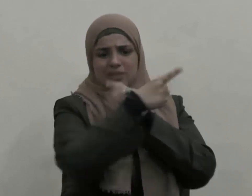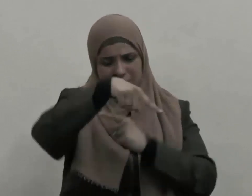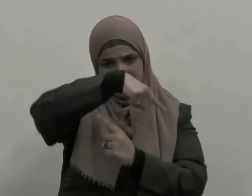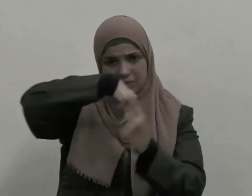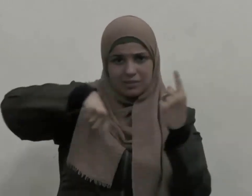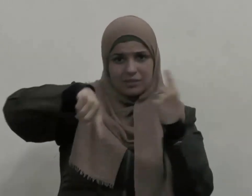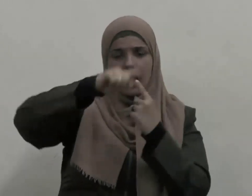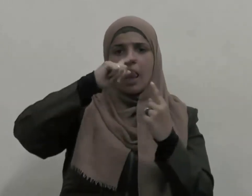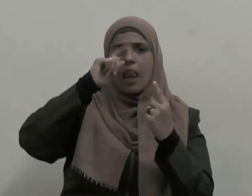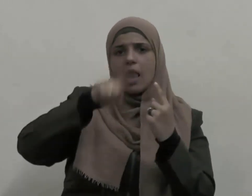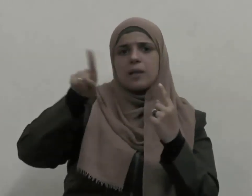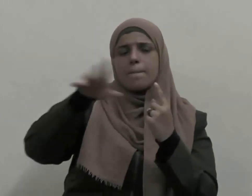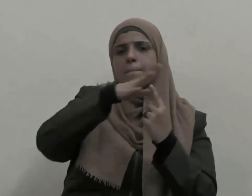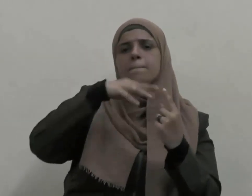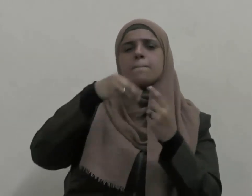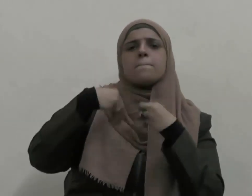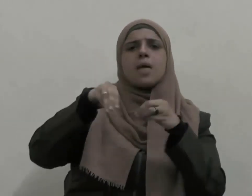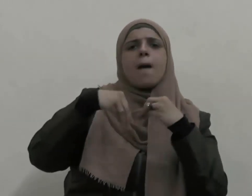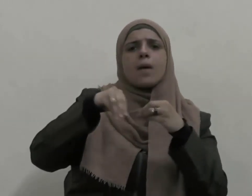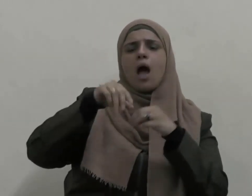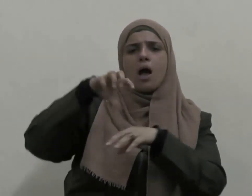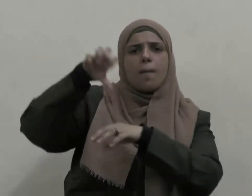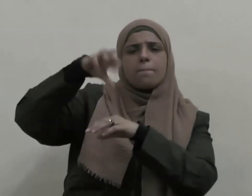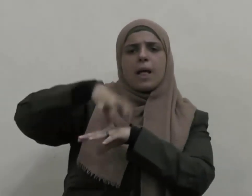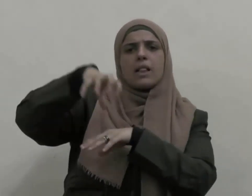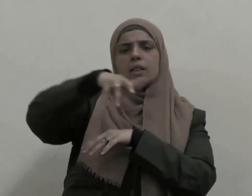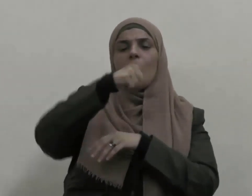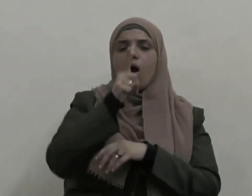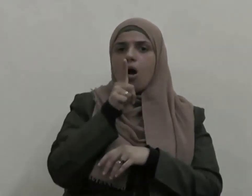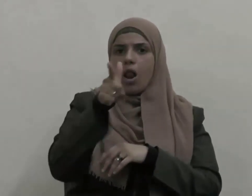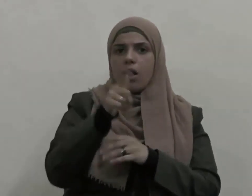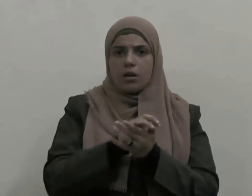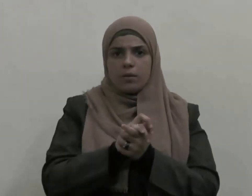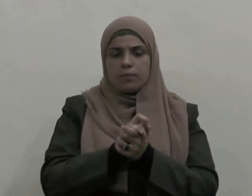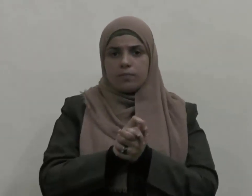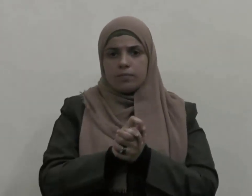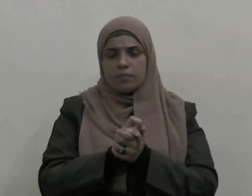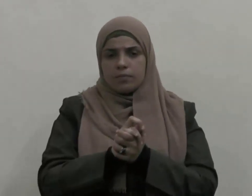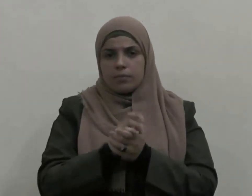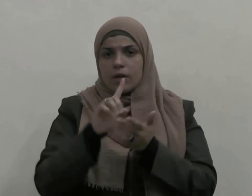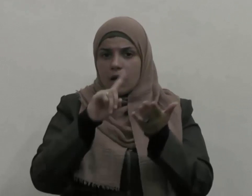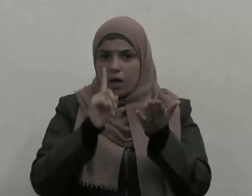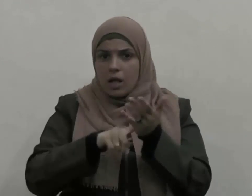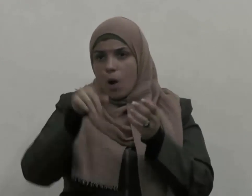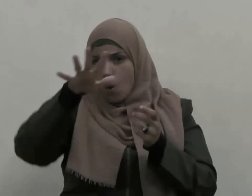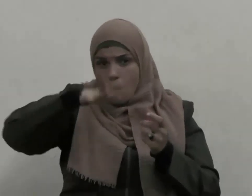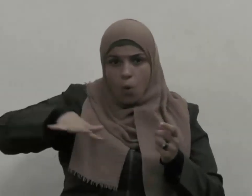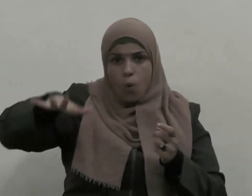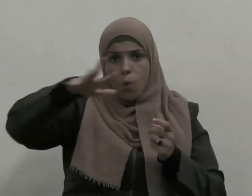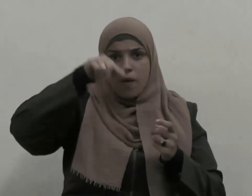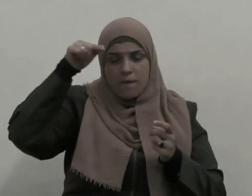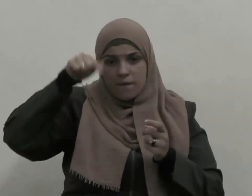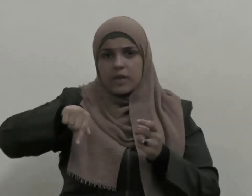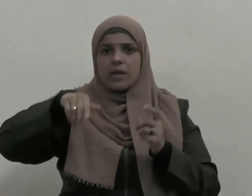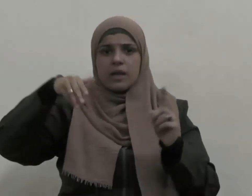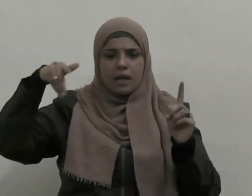دورهم وقال له إنما أنتم الذين نزلتم على الكعبة ولم